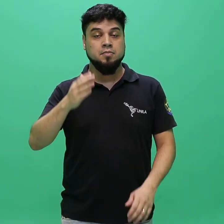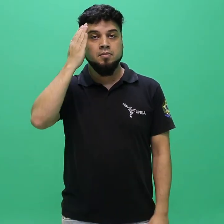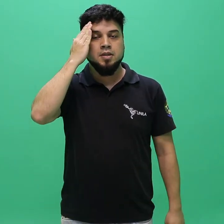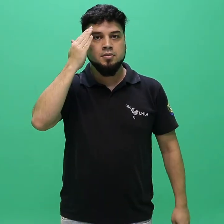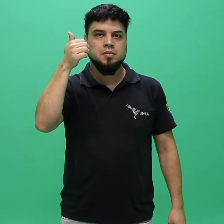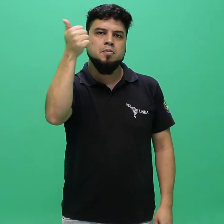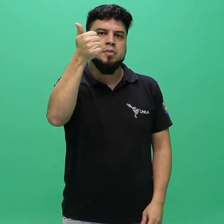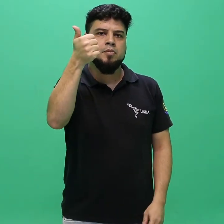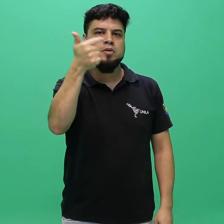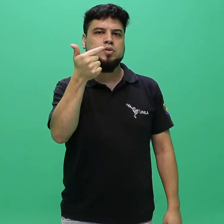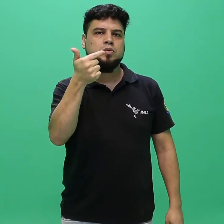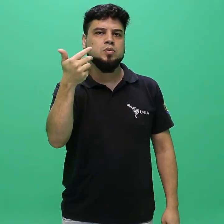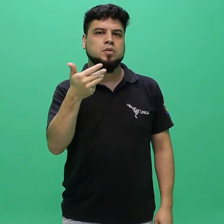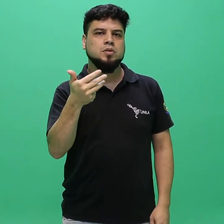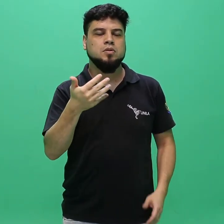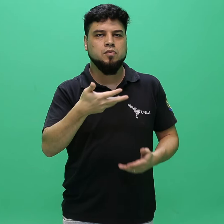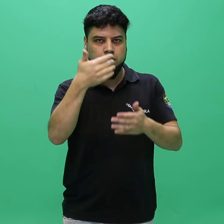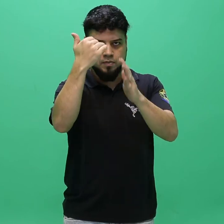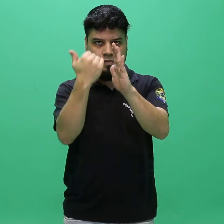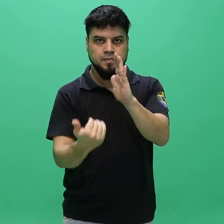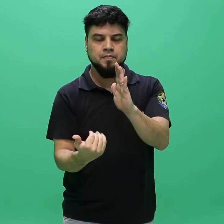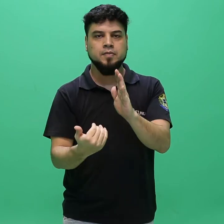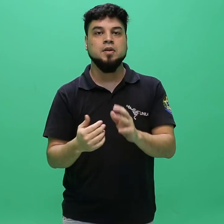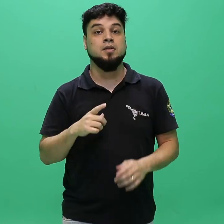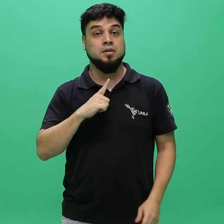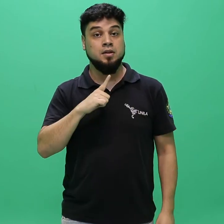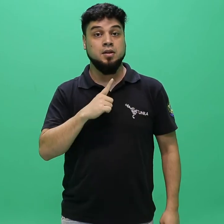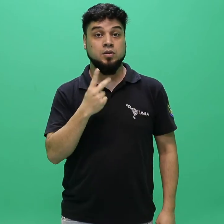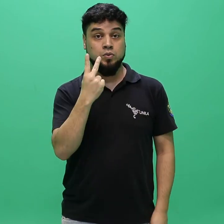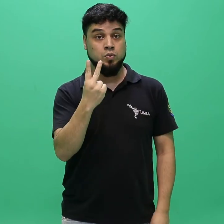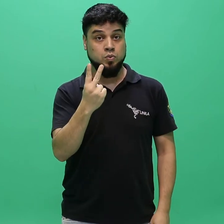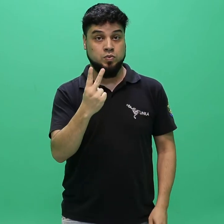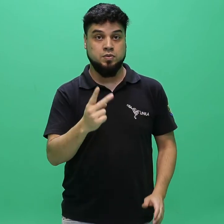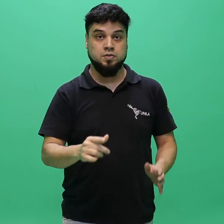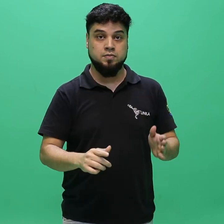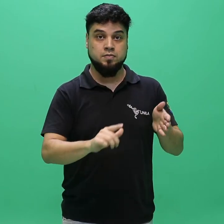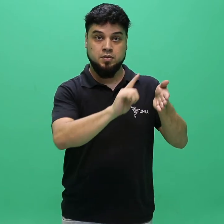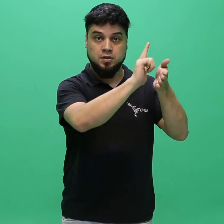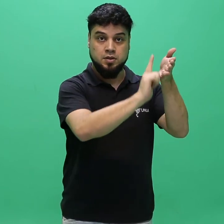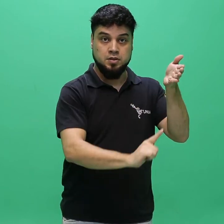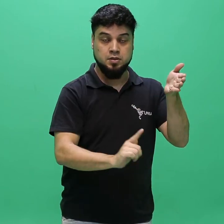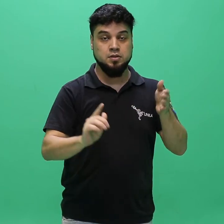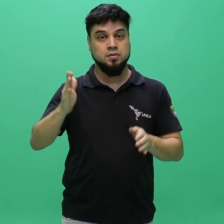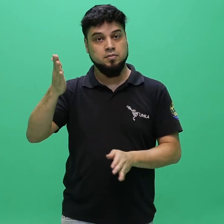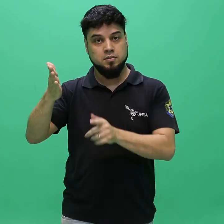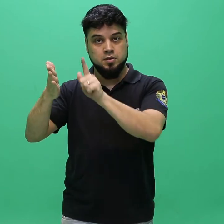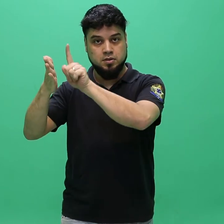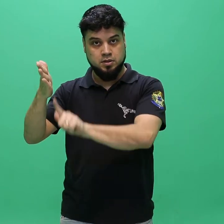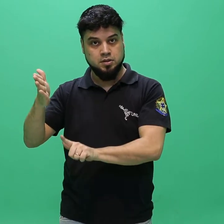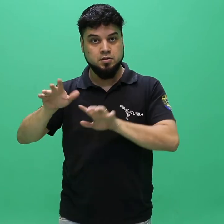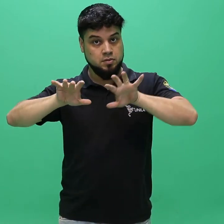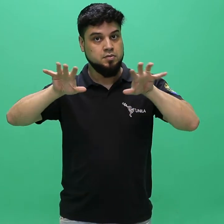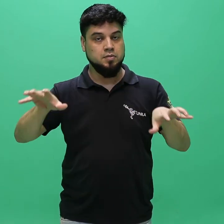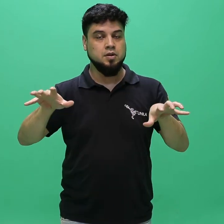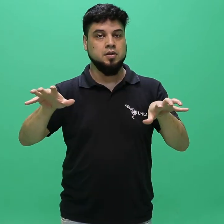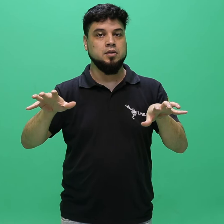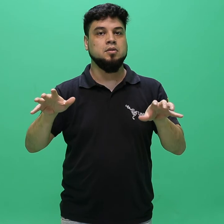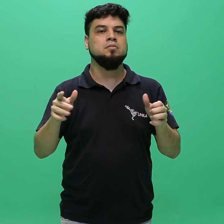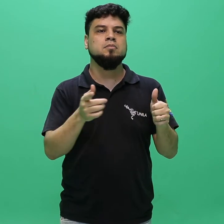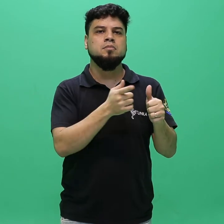.5.5. A ordem de classificação dos candidatos se dará em duas listagens